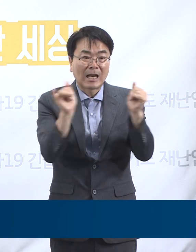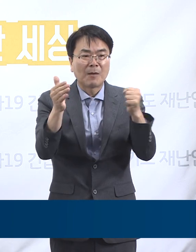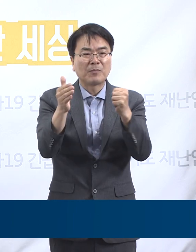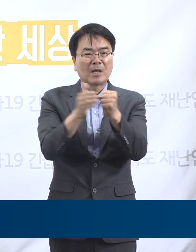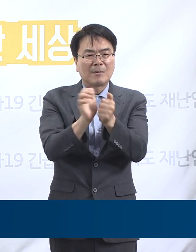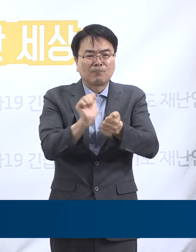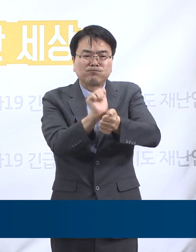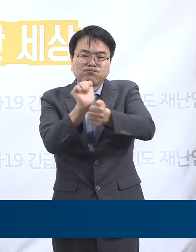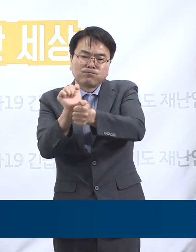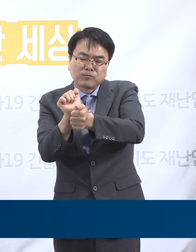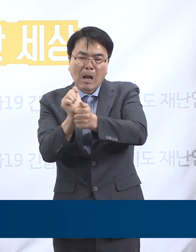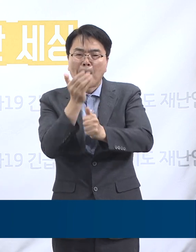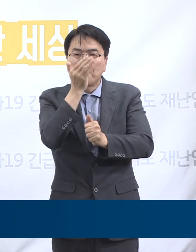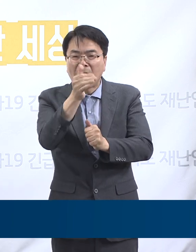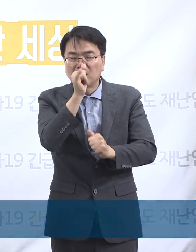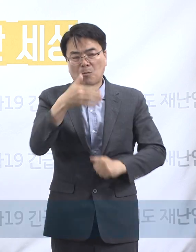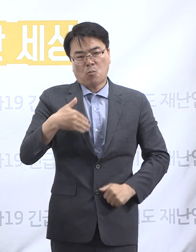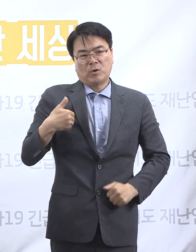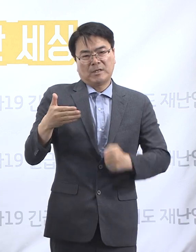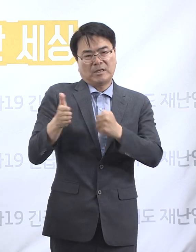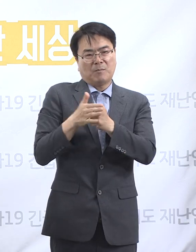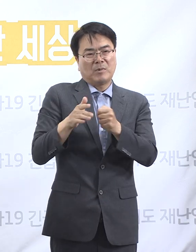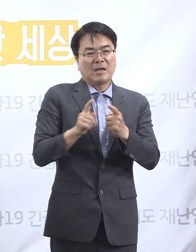32명에 대한 검사를 진행 중입니다.